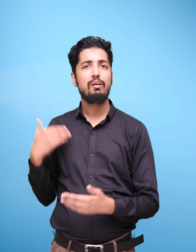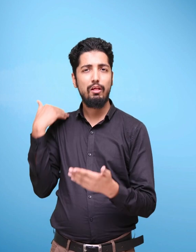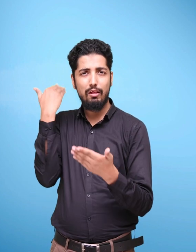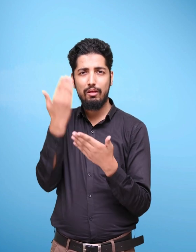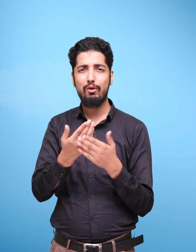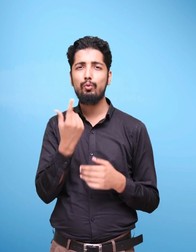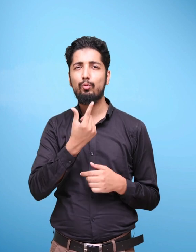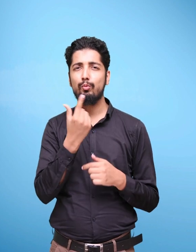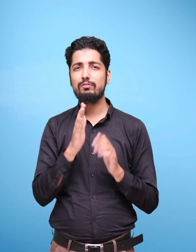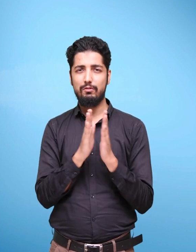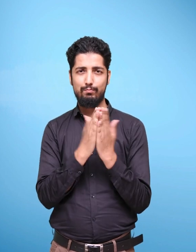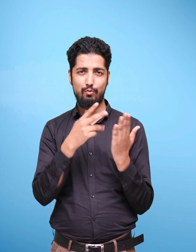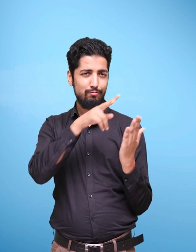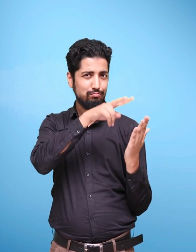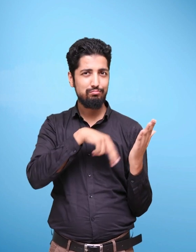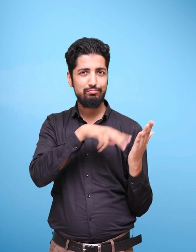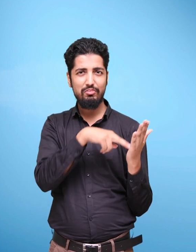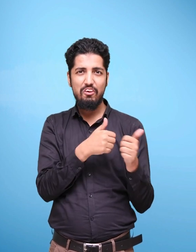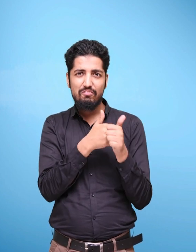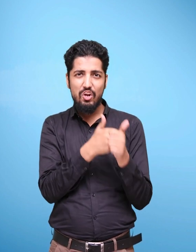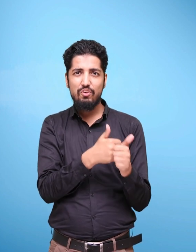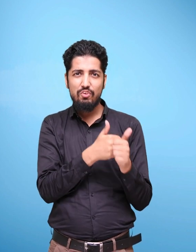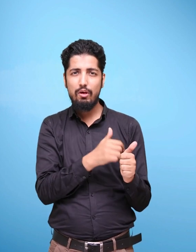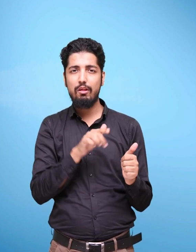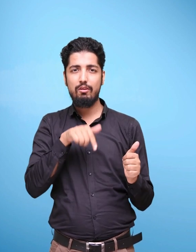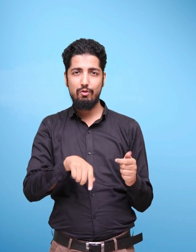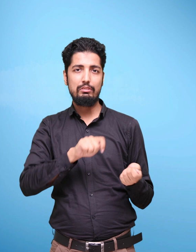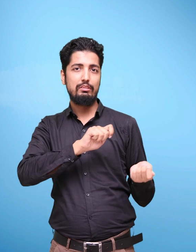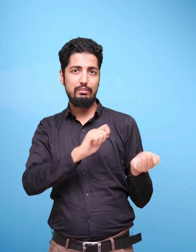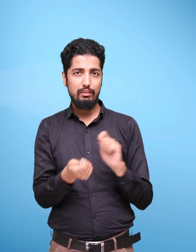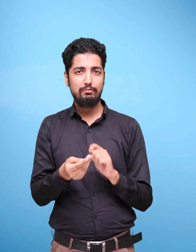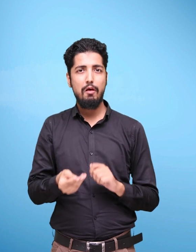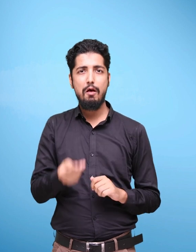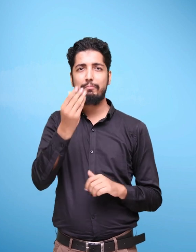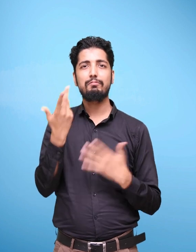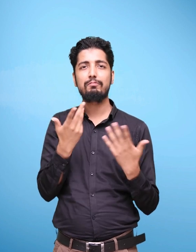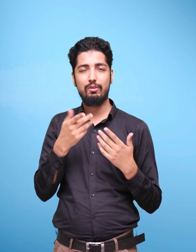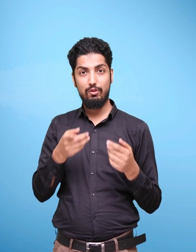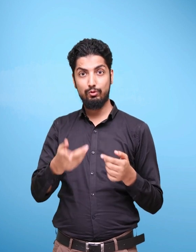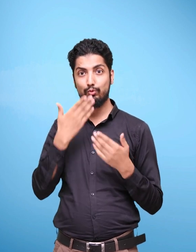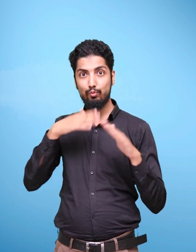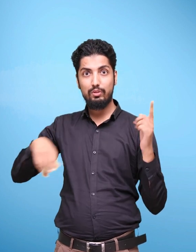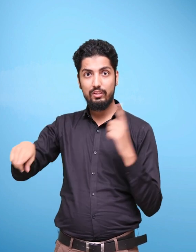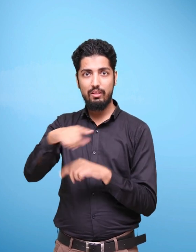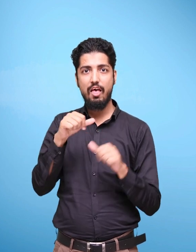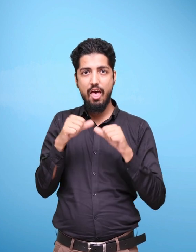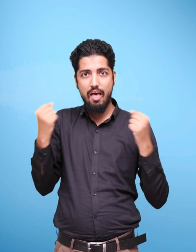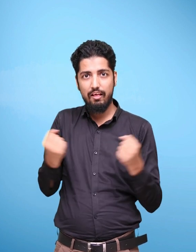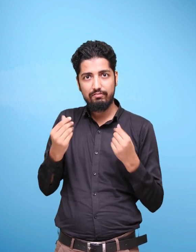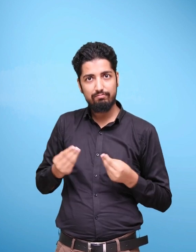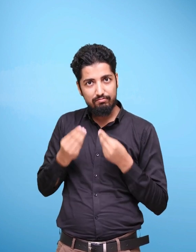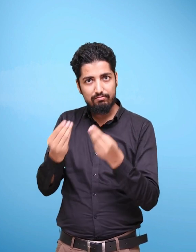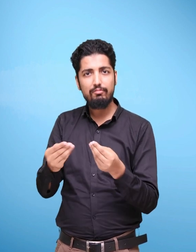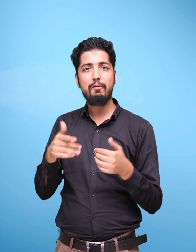This marks a departure from the prevailing system of merely learning from books to a more congenial play-way and